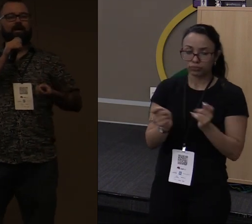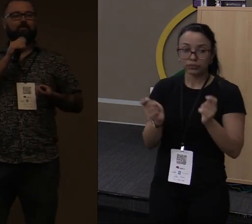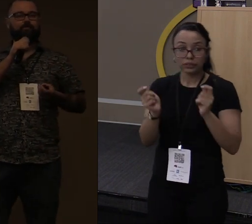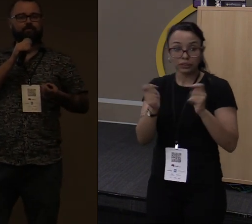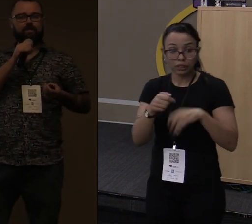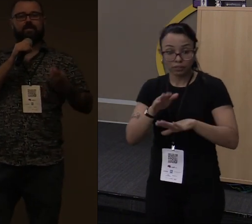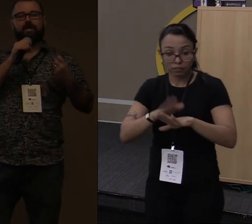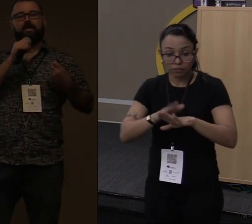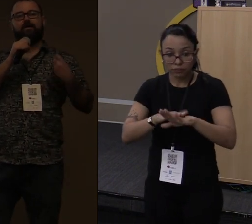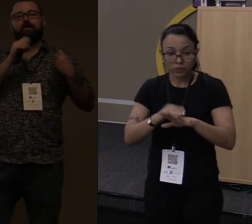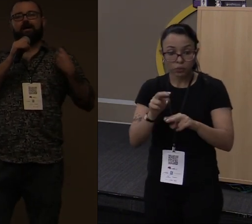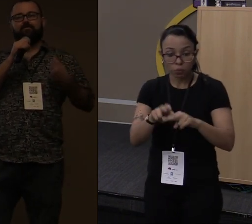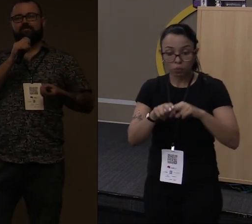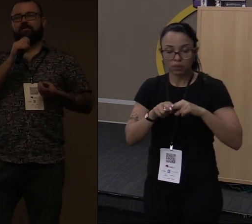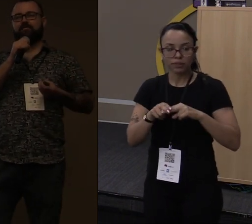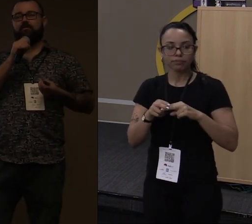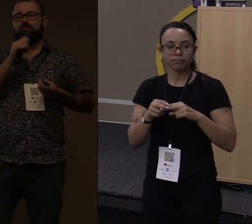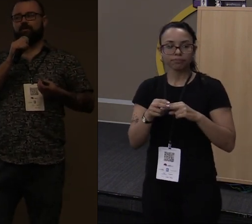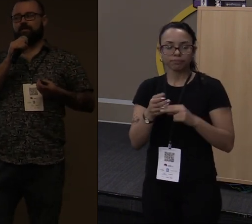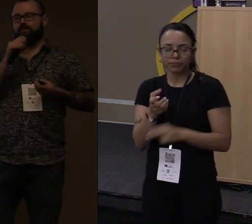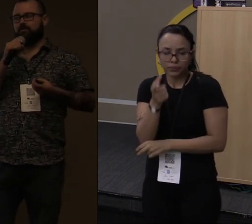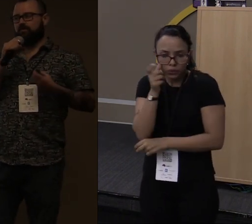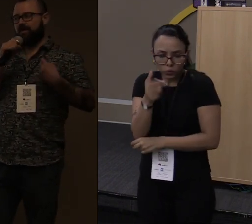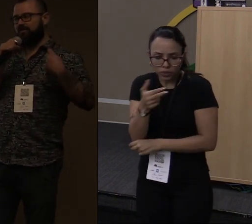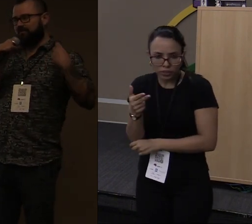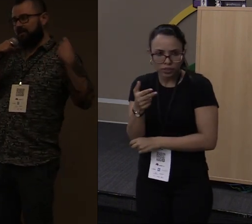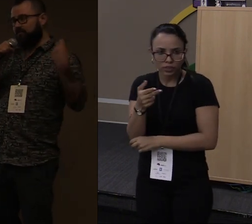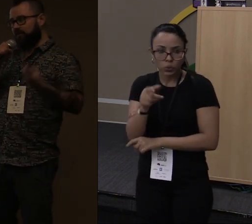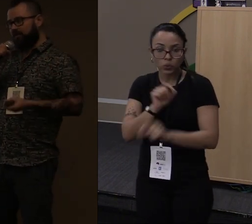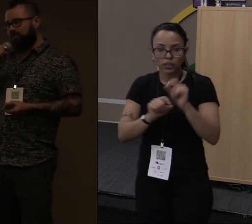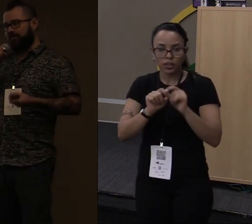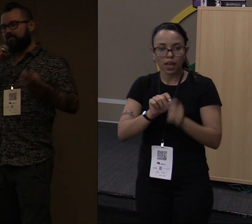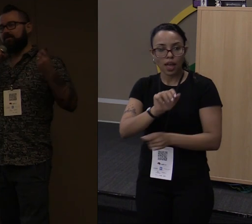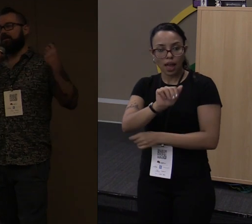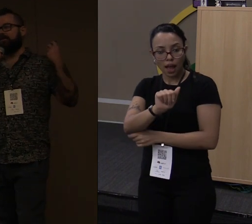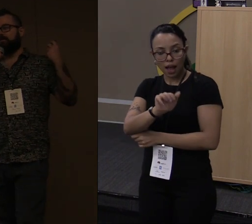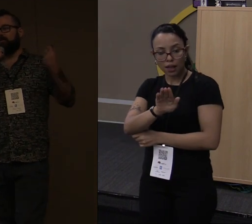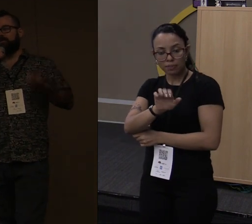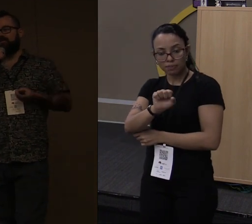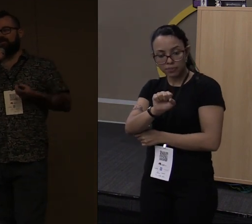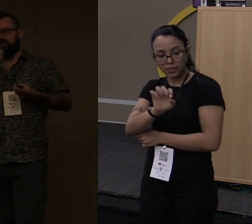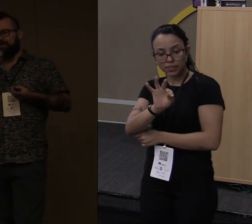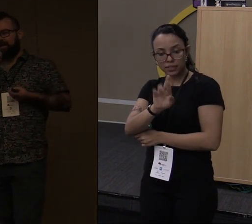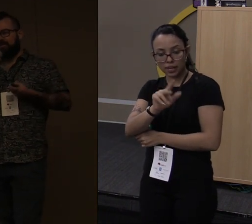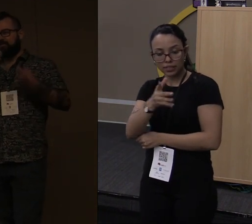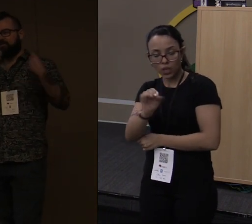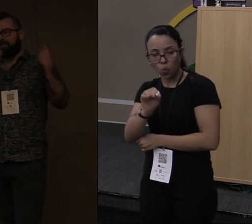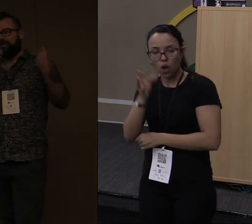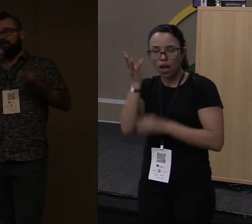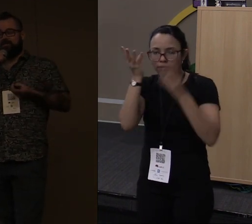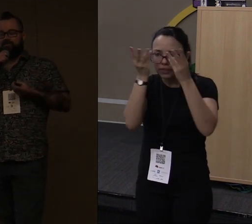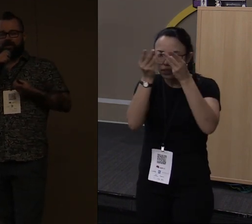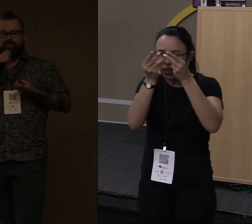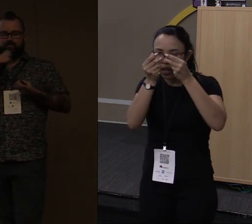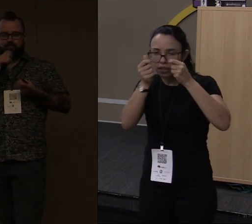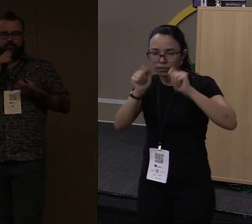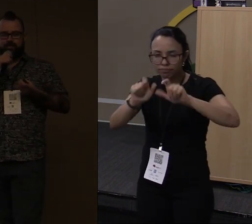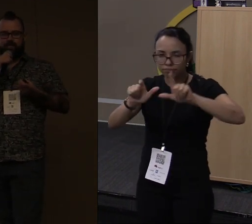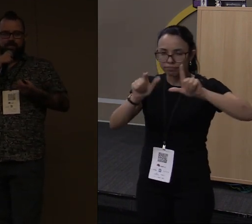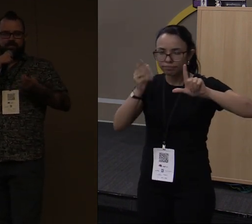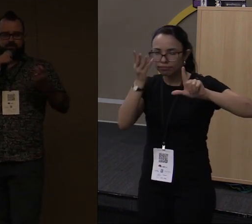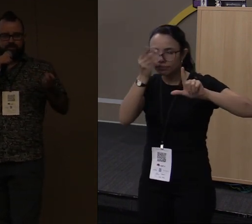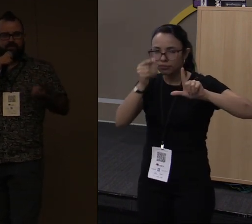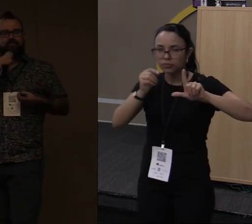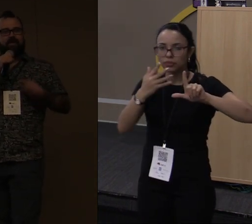muito legal, que é abstração. A gente consegue abstrair muita coisa, ter muita facilidade, torna a linguagem fácil